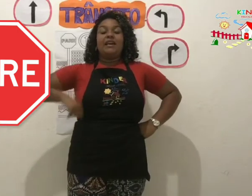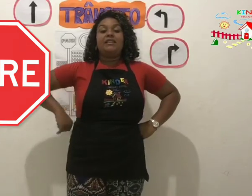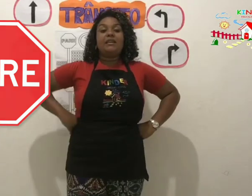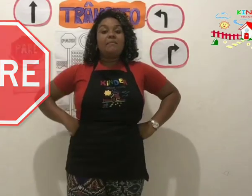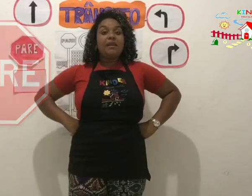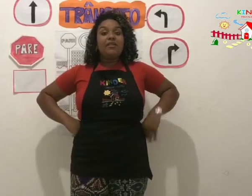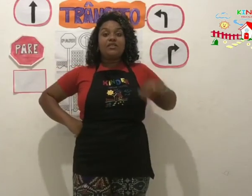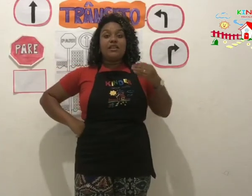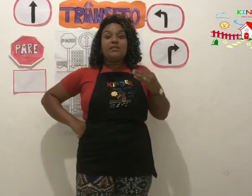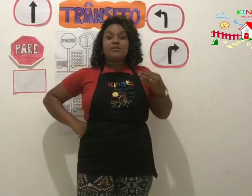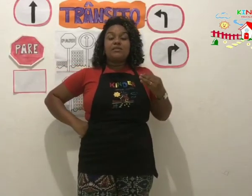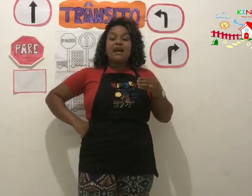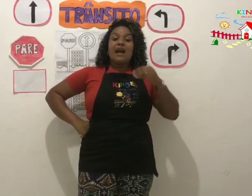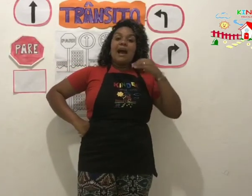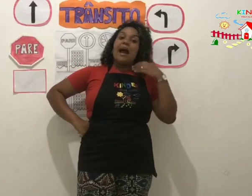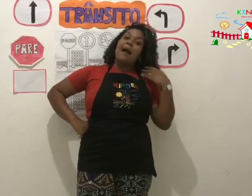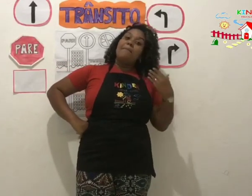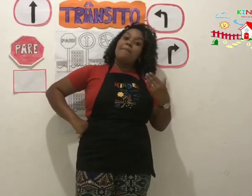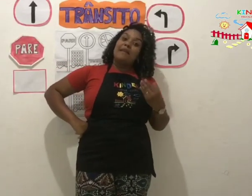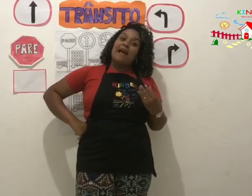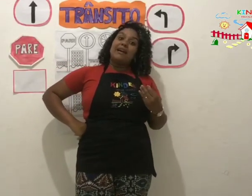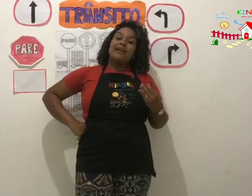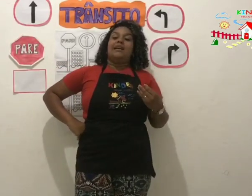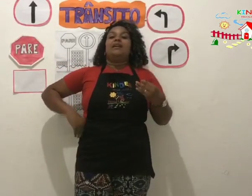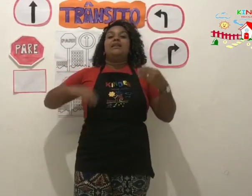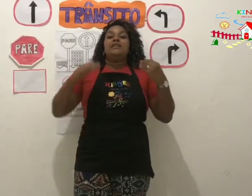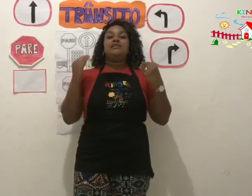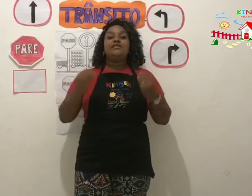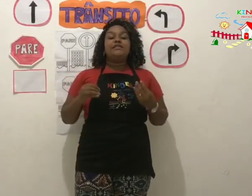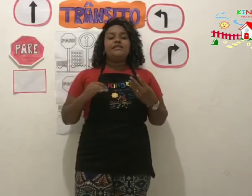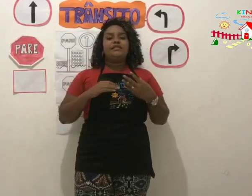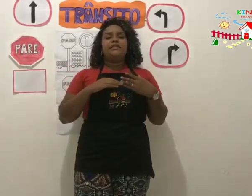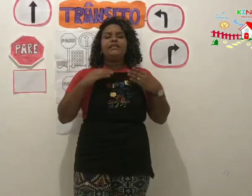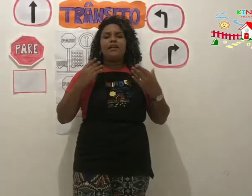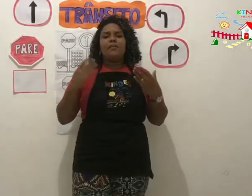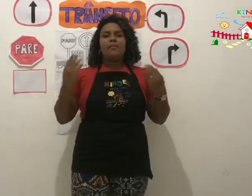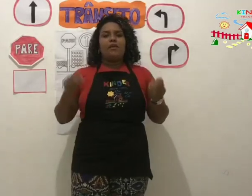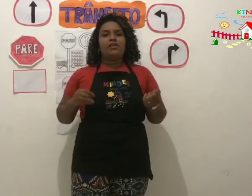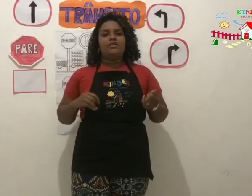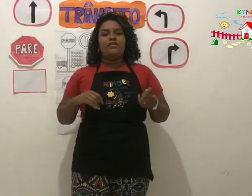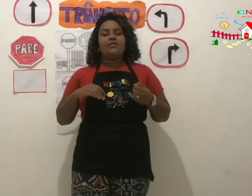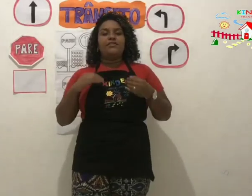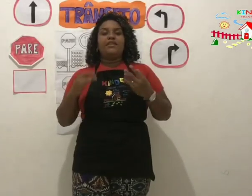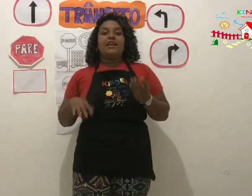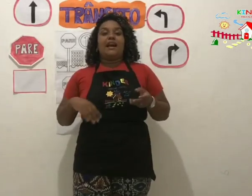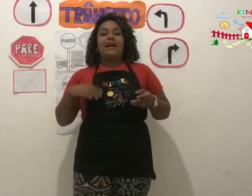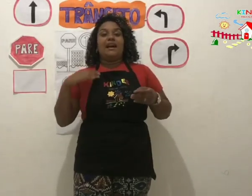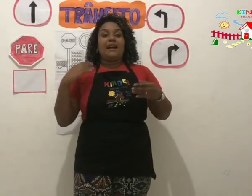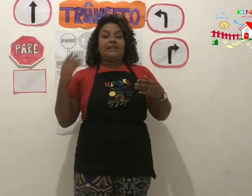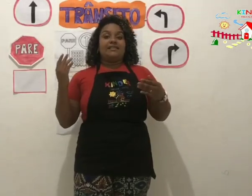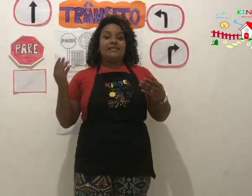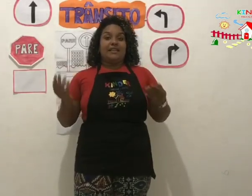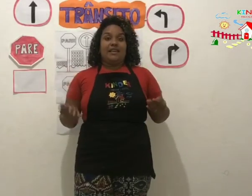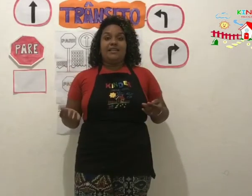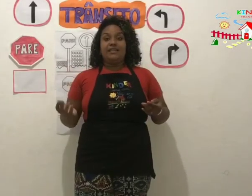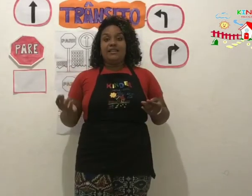Também nós temos a placa que diz que não pode virar à esquerda,